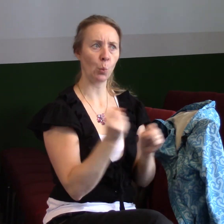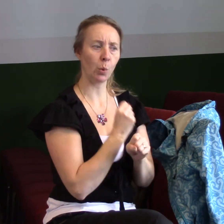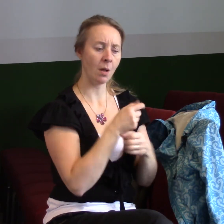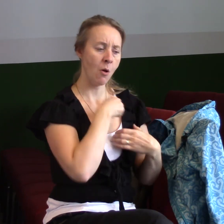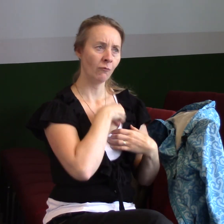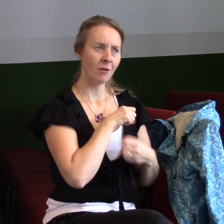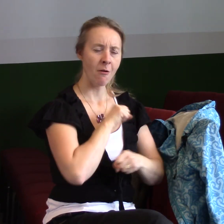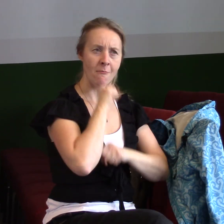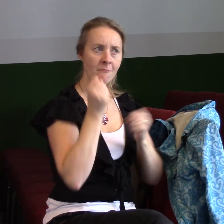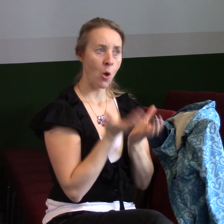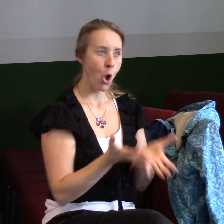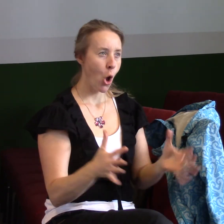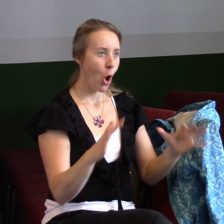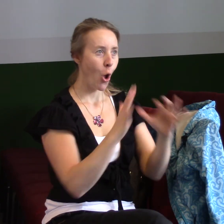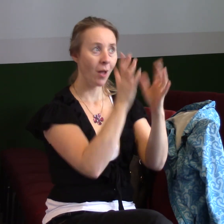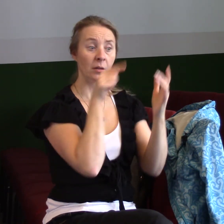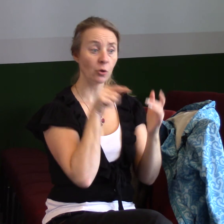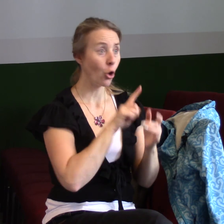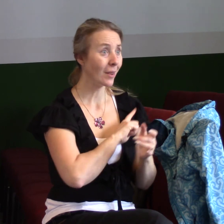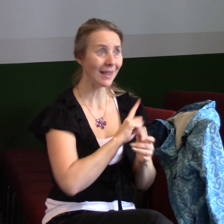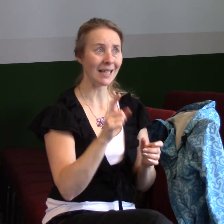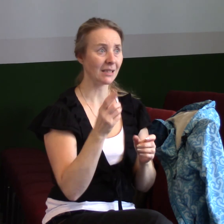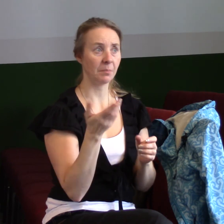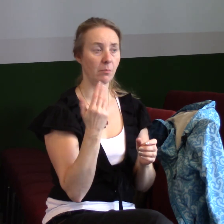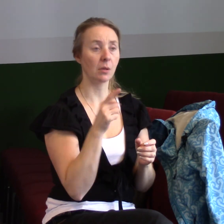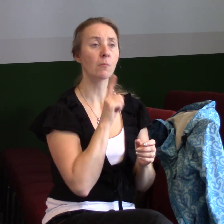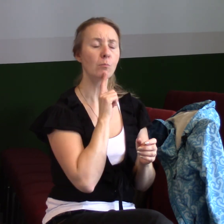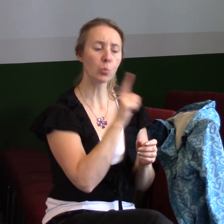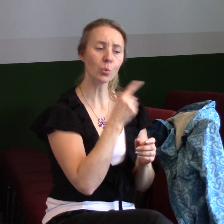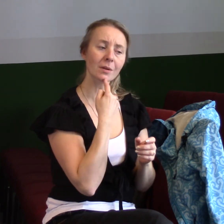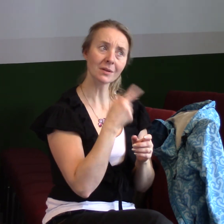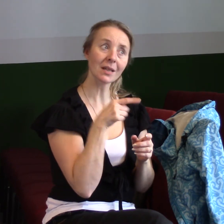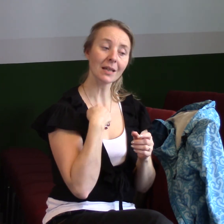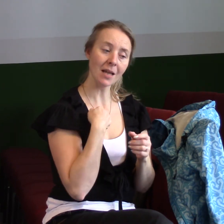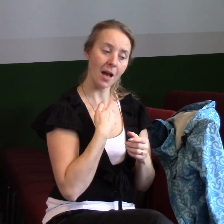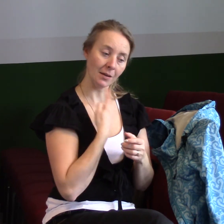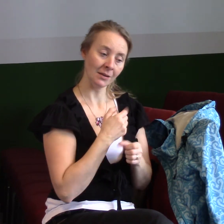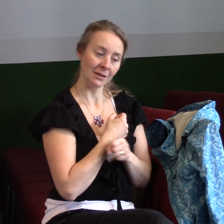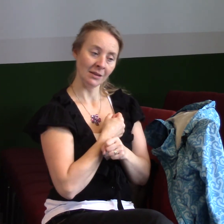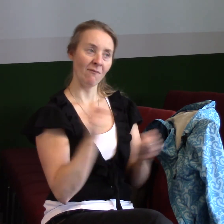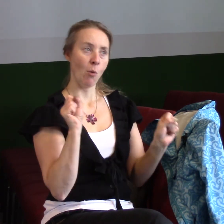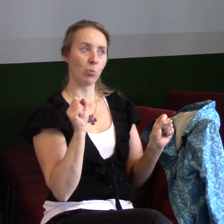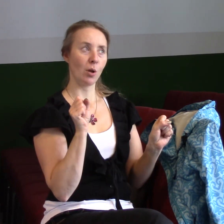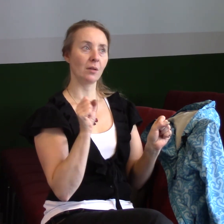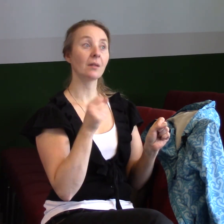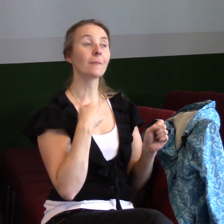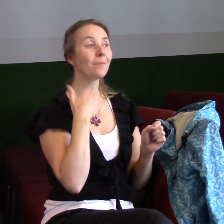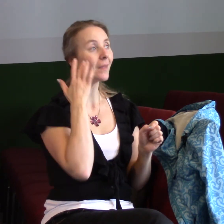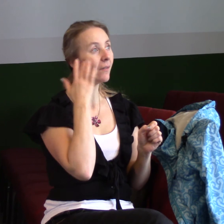to, prostě tak to nemá být. Pánu chce, abych byl svobodný. A já vím, že mnohokrát, mnozí z